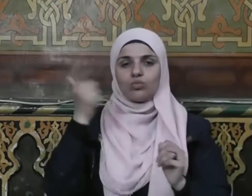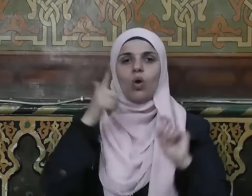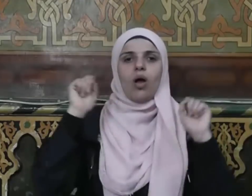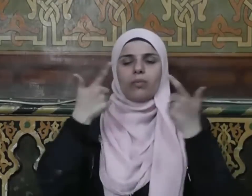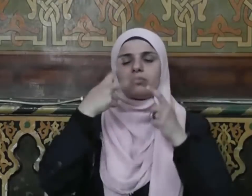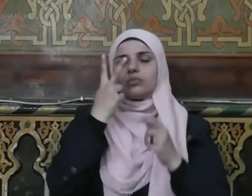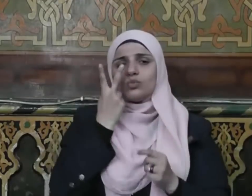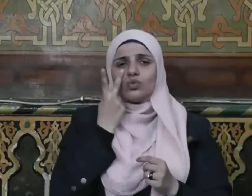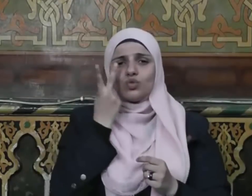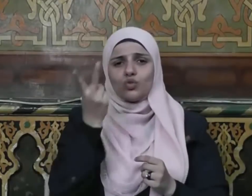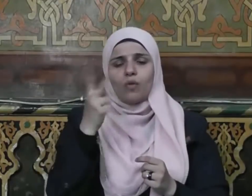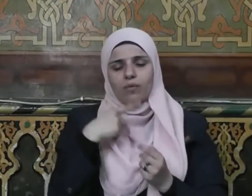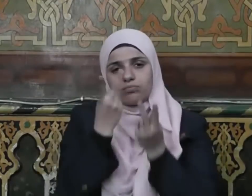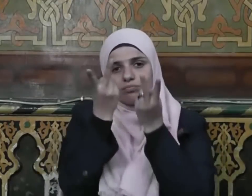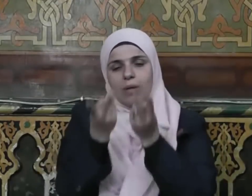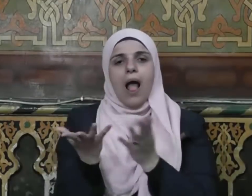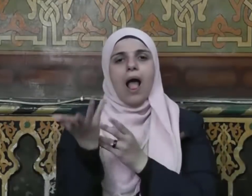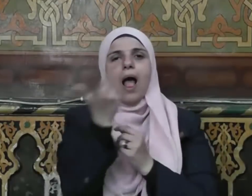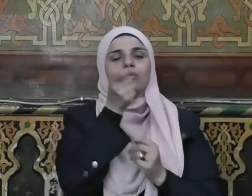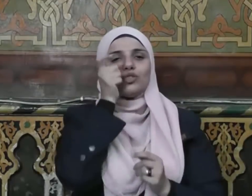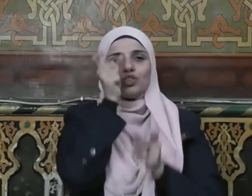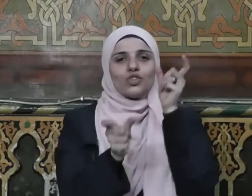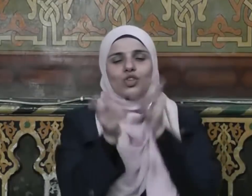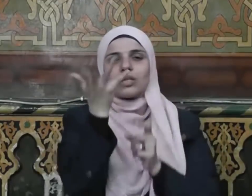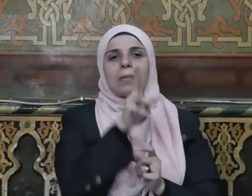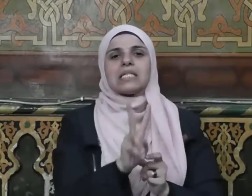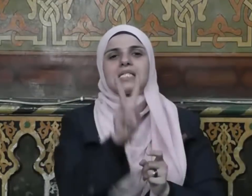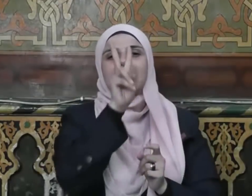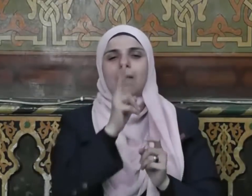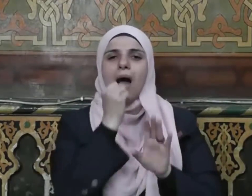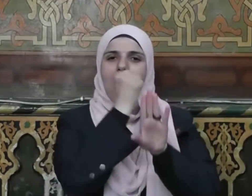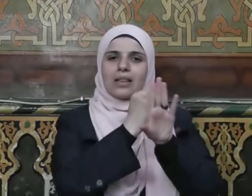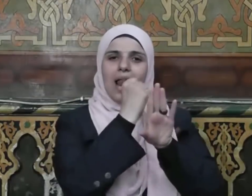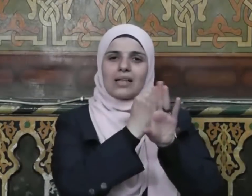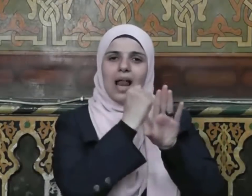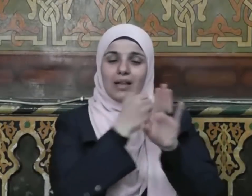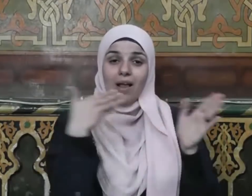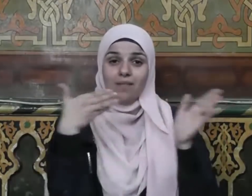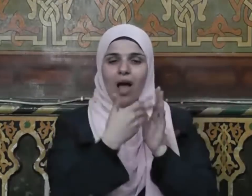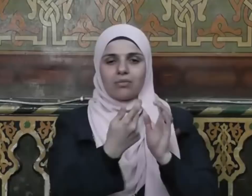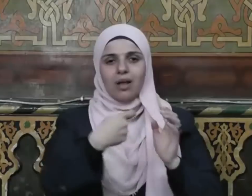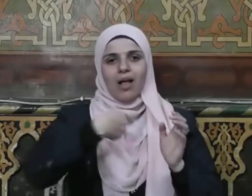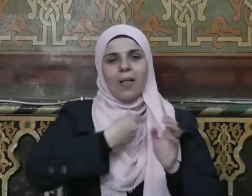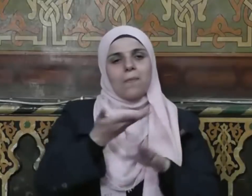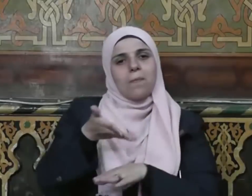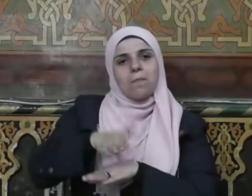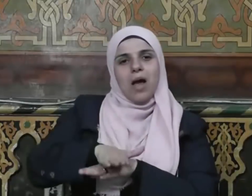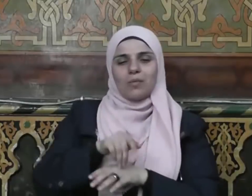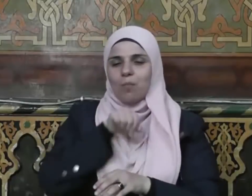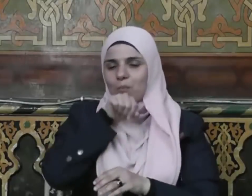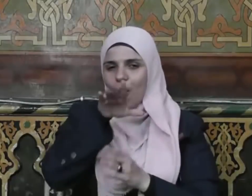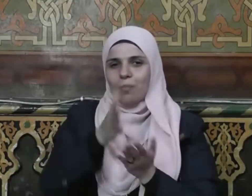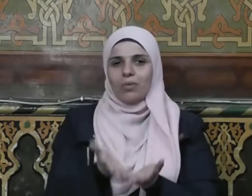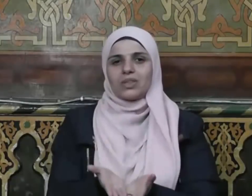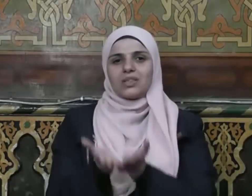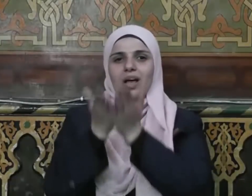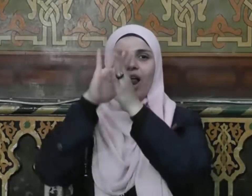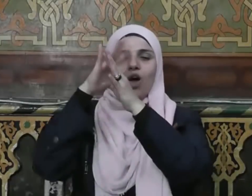فوجدوه إلى جنب سبعة قد قتلهم ثم قتلوه فأتى النبي صلى الله